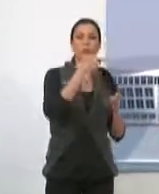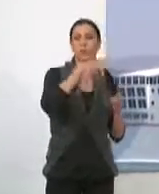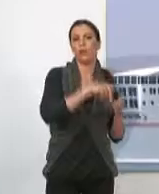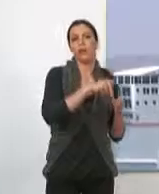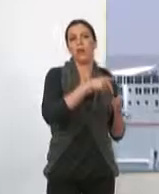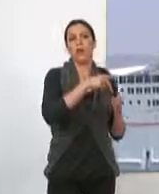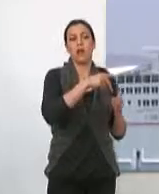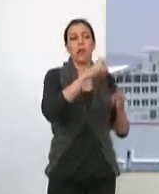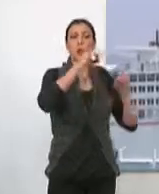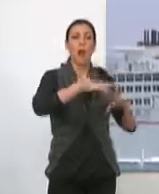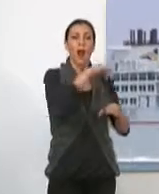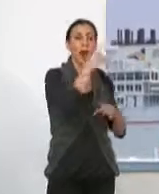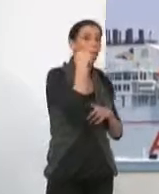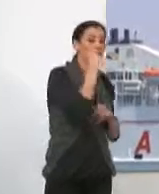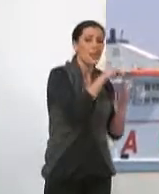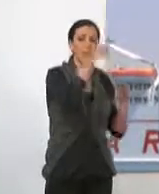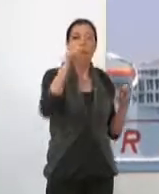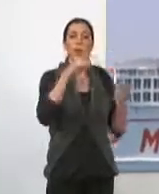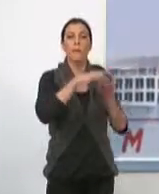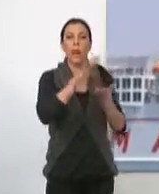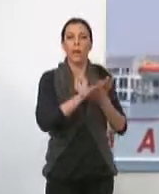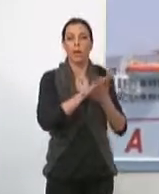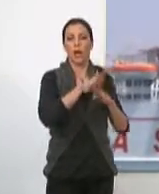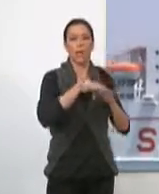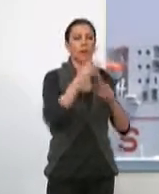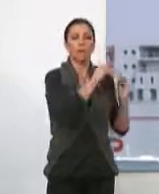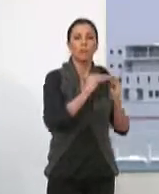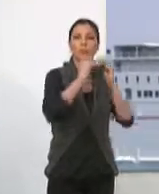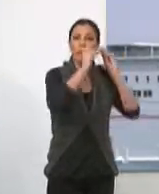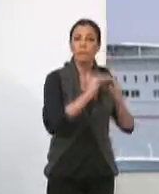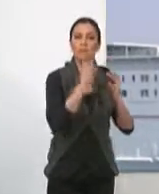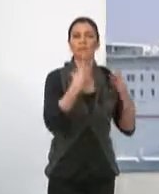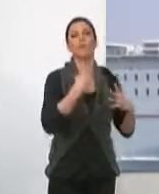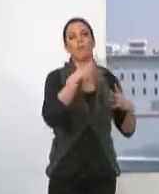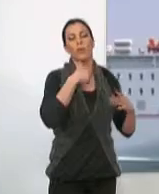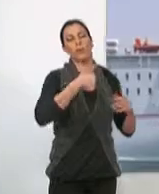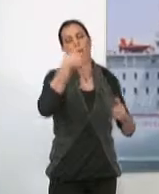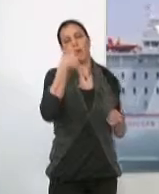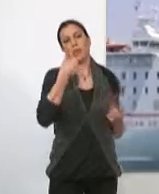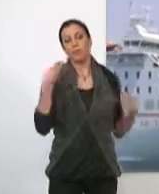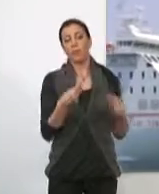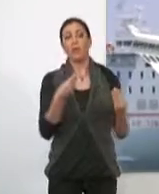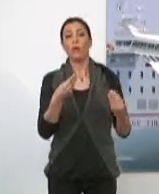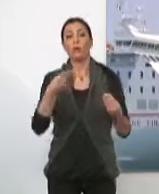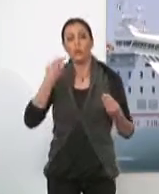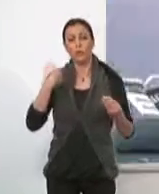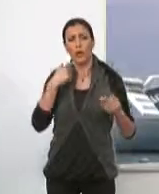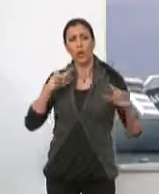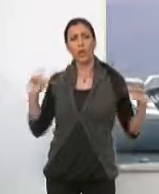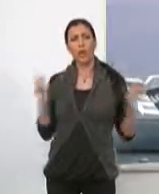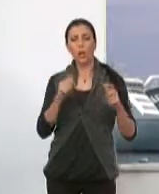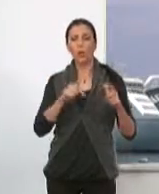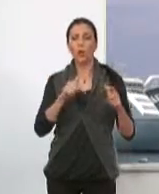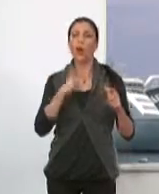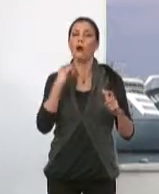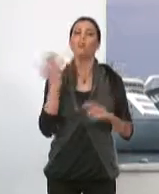las líneas de Almería y Málaga y garantizar así la mejora de las relaciones humanas y comerciales. Tras una